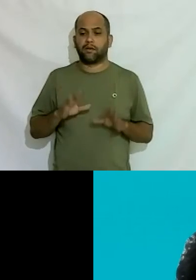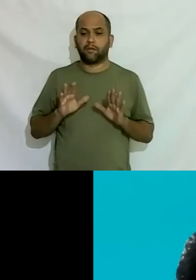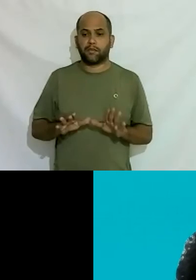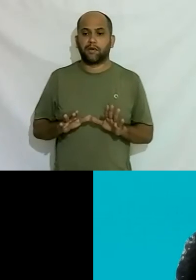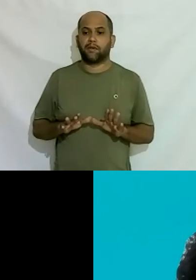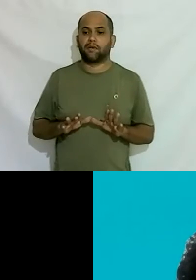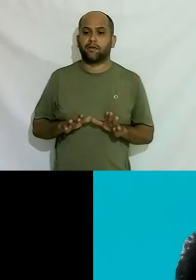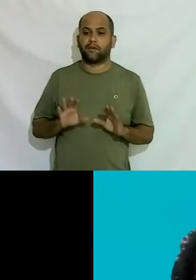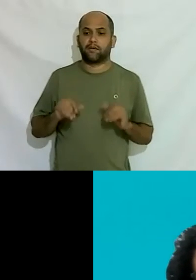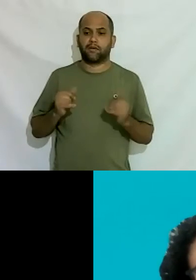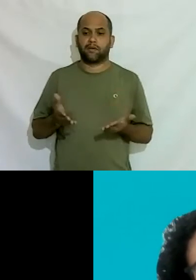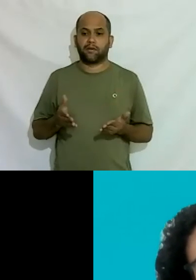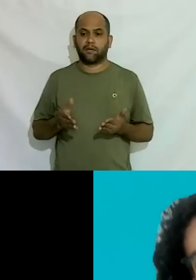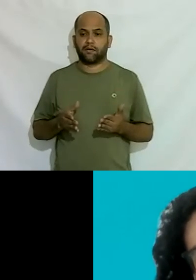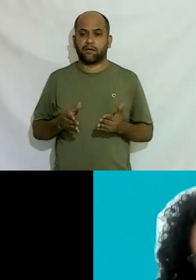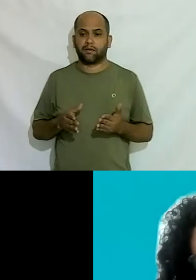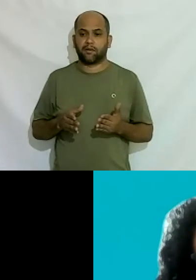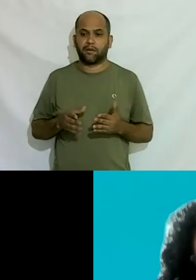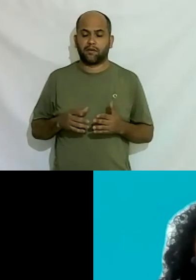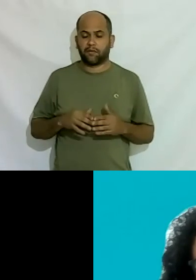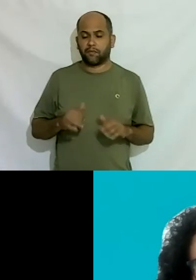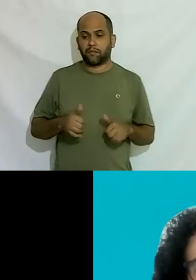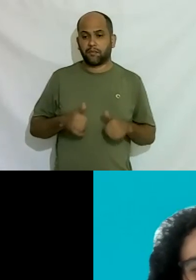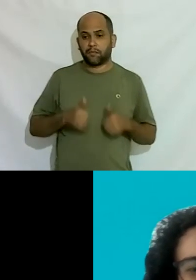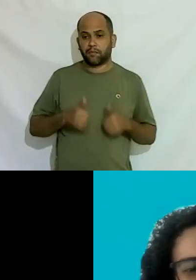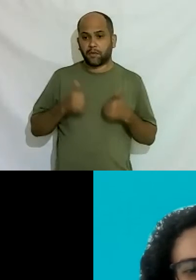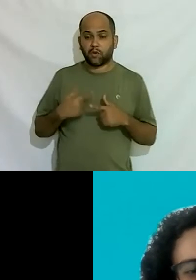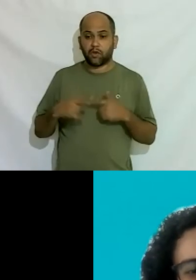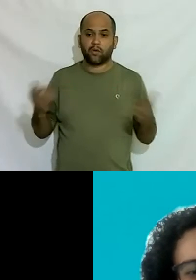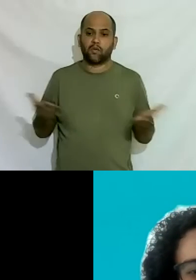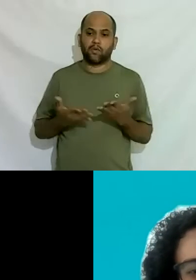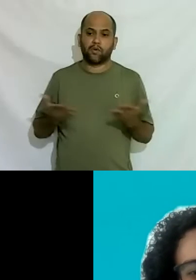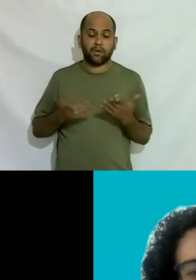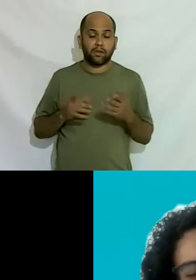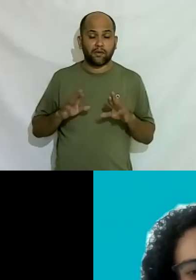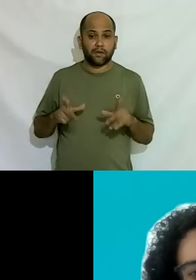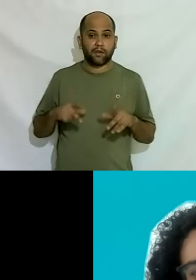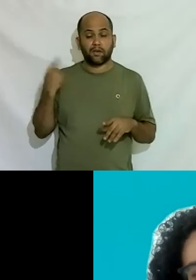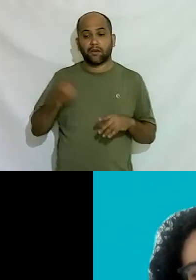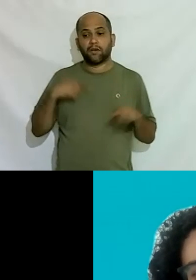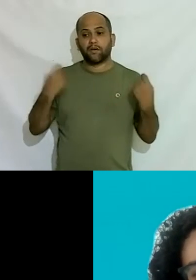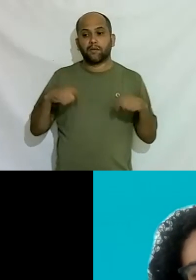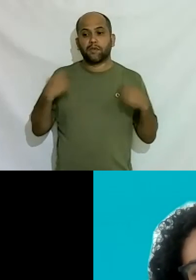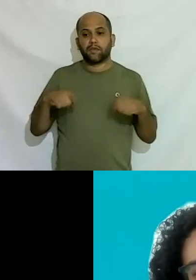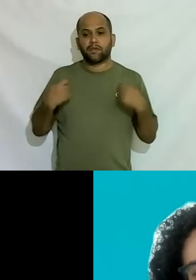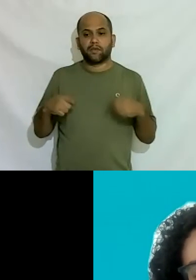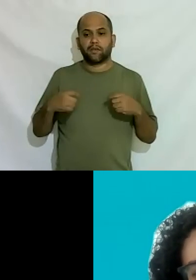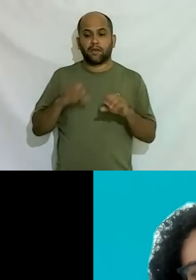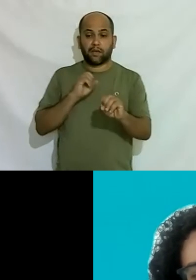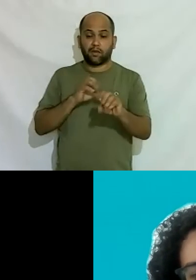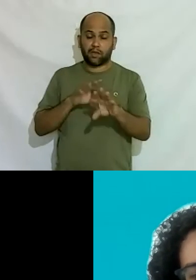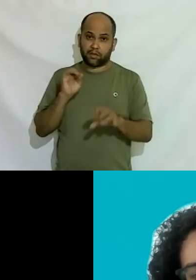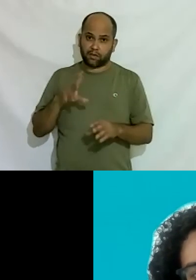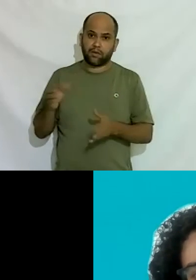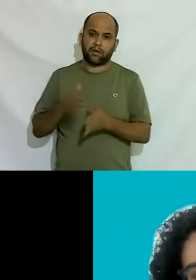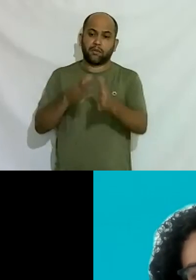então hoje mais ainda porque hoje é incrível então a gente precisa a educação é o caminho